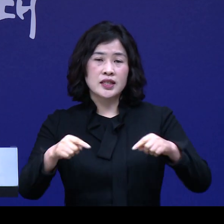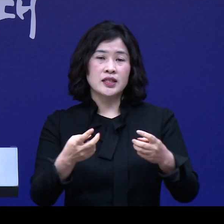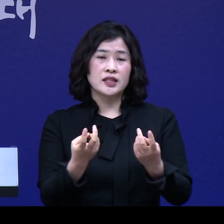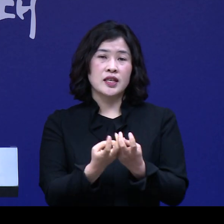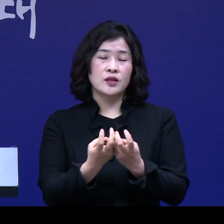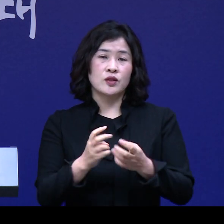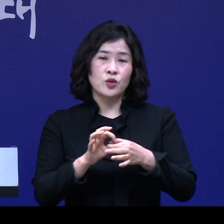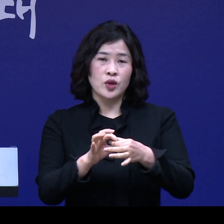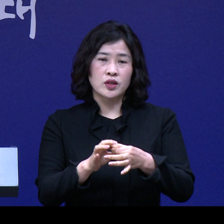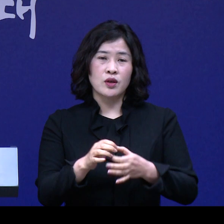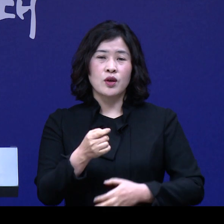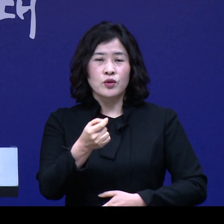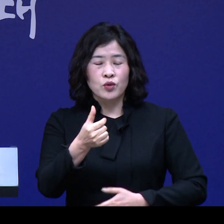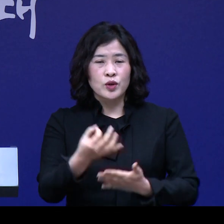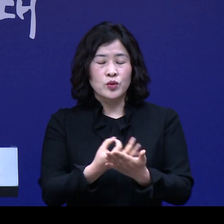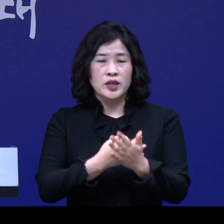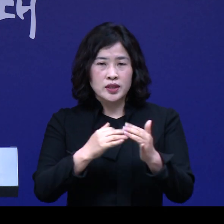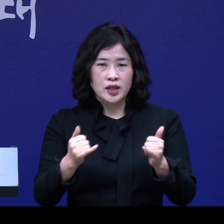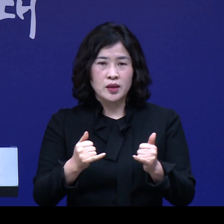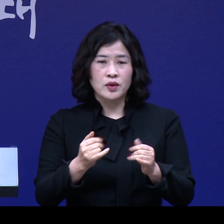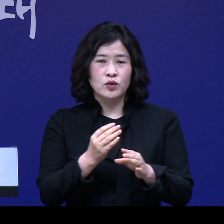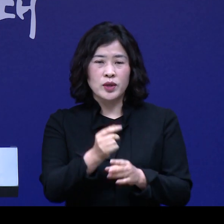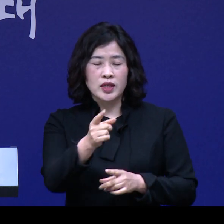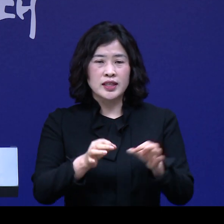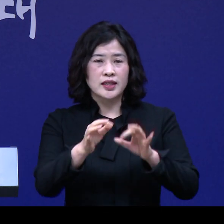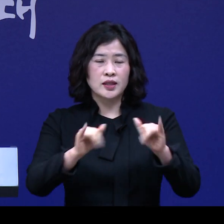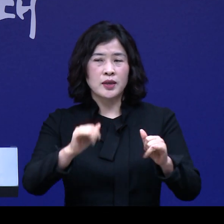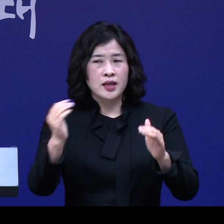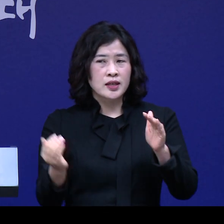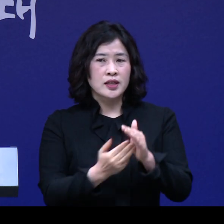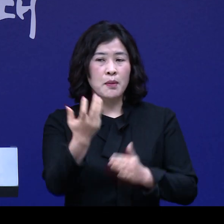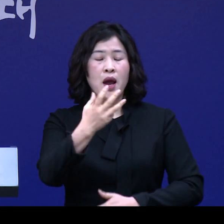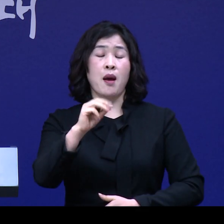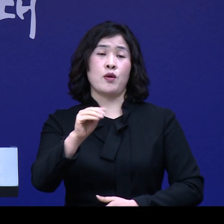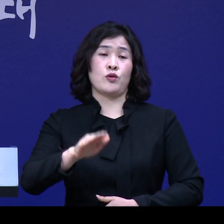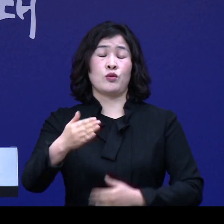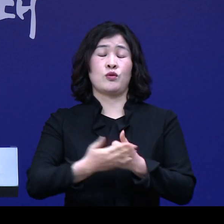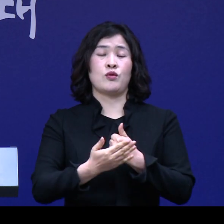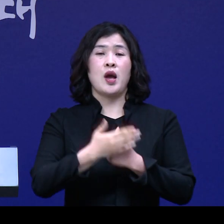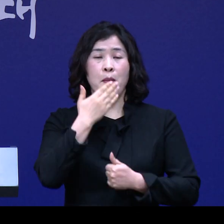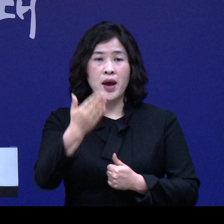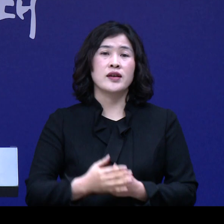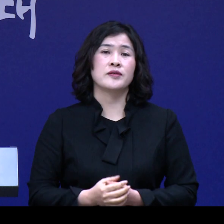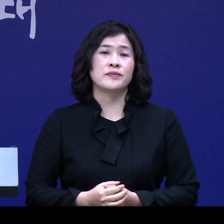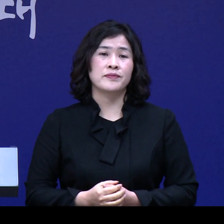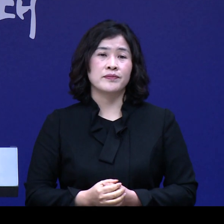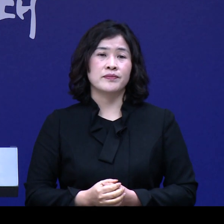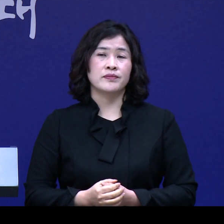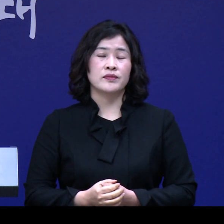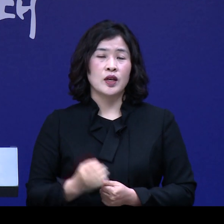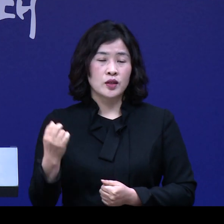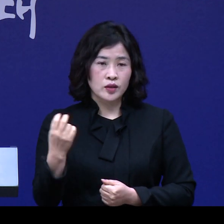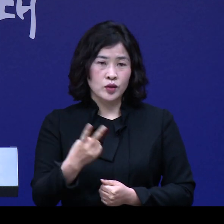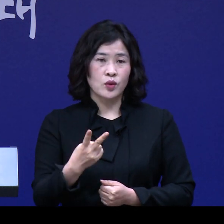소상공인은 최대 80만 원까지 지원을 받을 수 있습니다. 이와